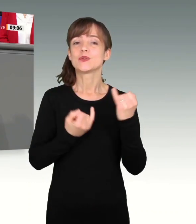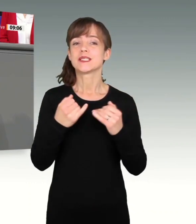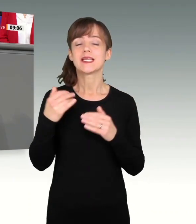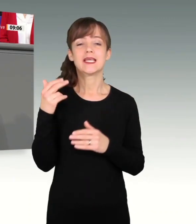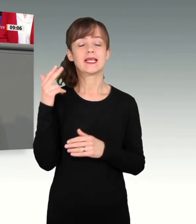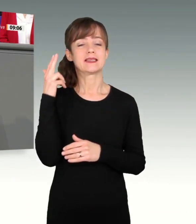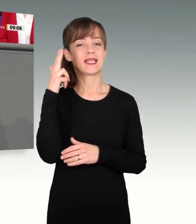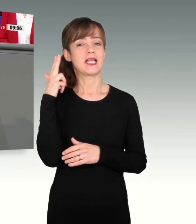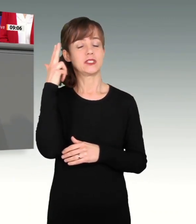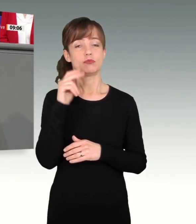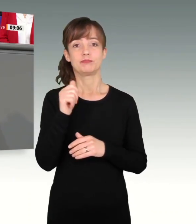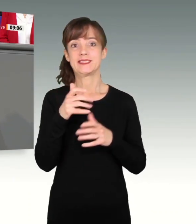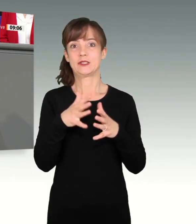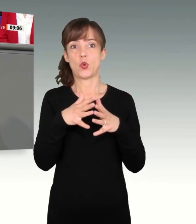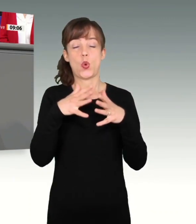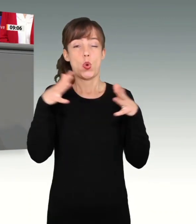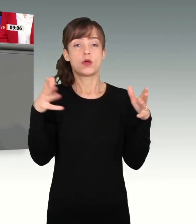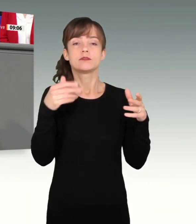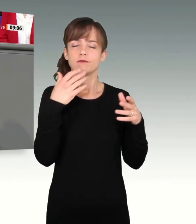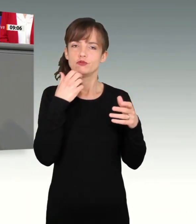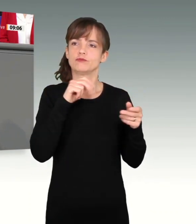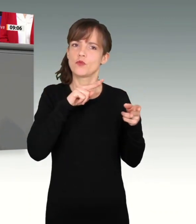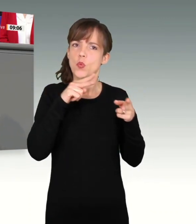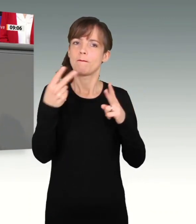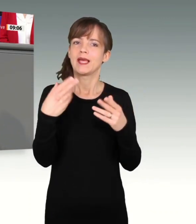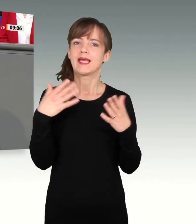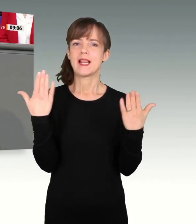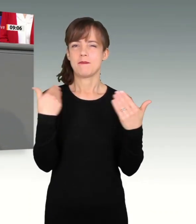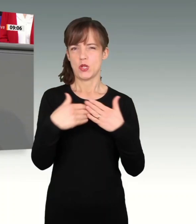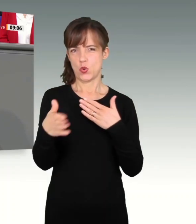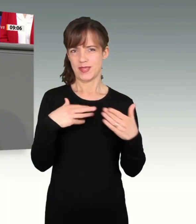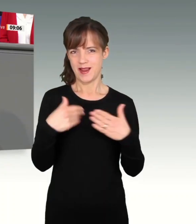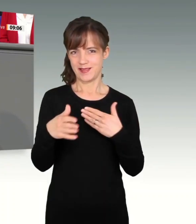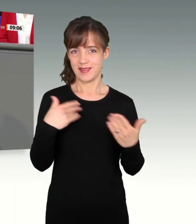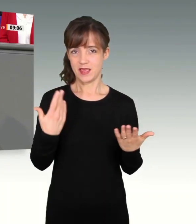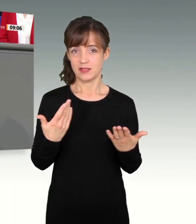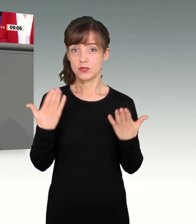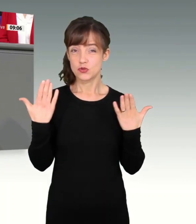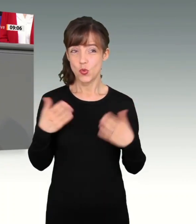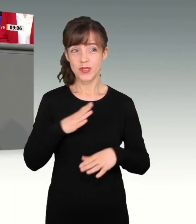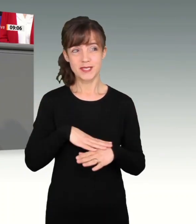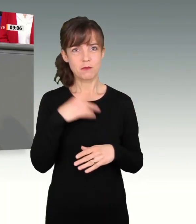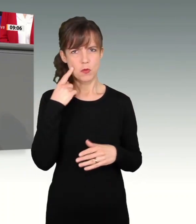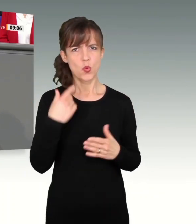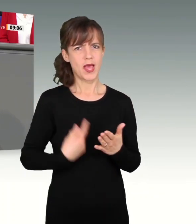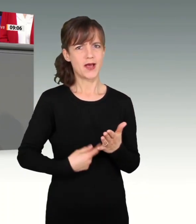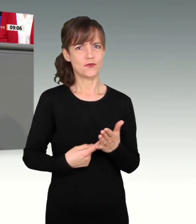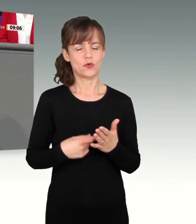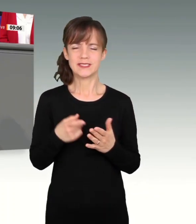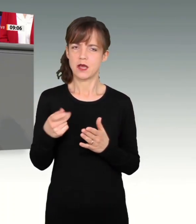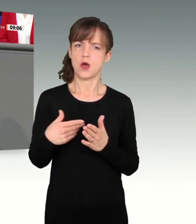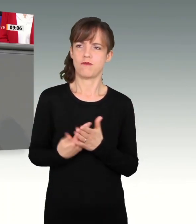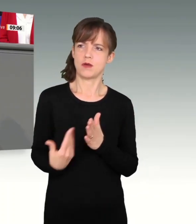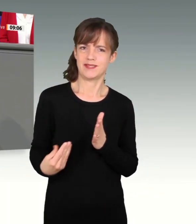hin zur Klimaneutralität. Wir stellen uns dieser Aufgabe in einer herausfordernden Zeit. Ein großer Teil der